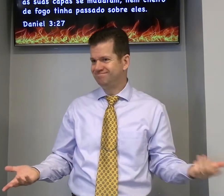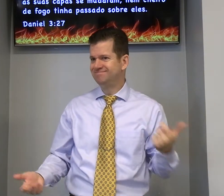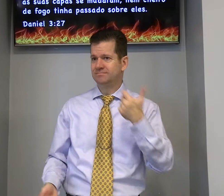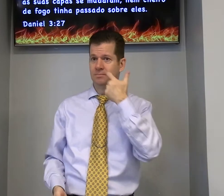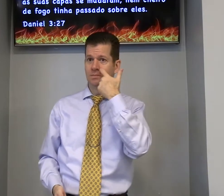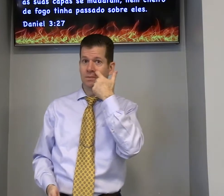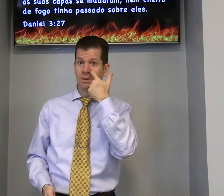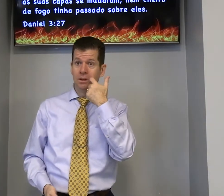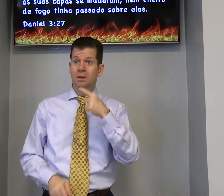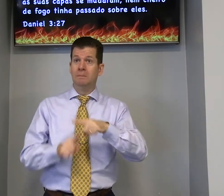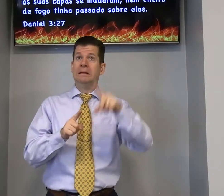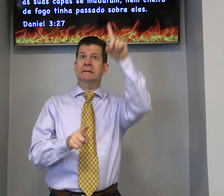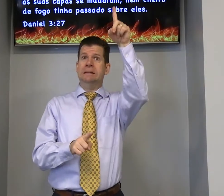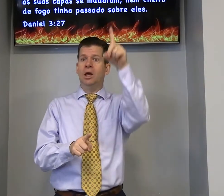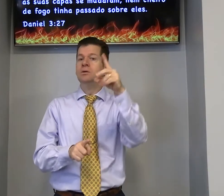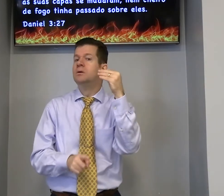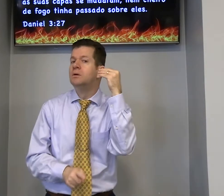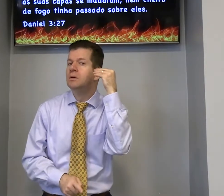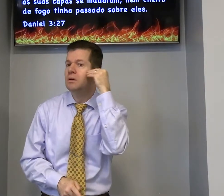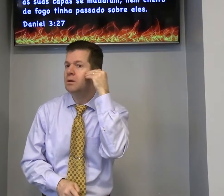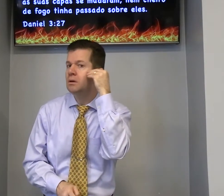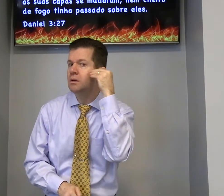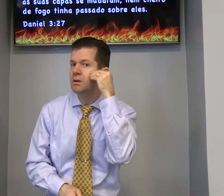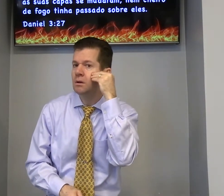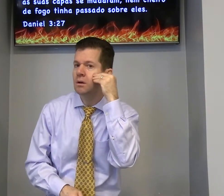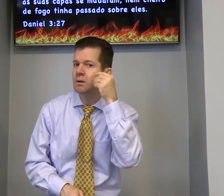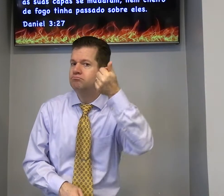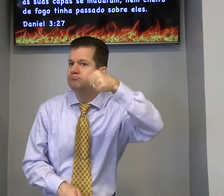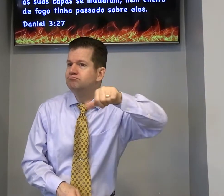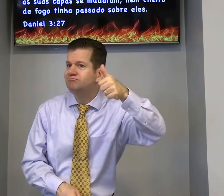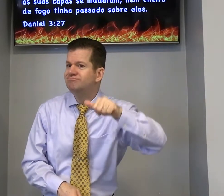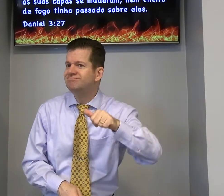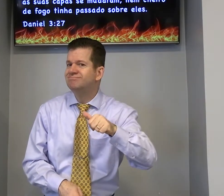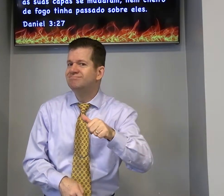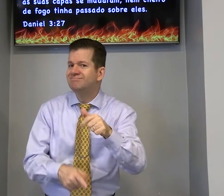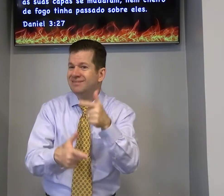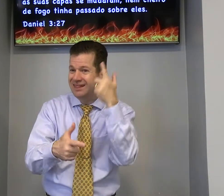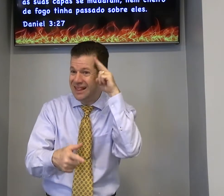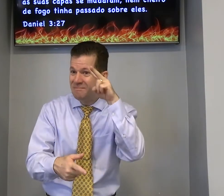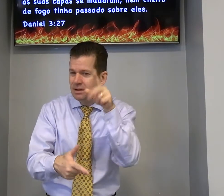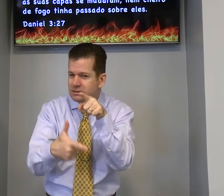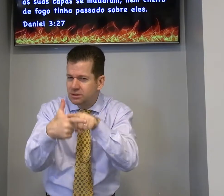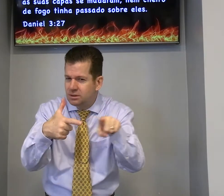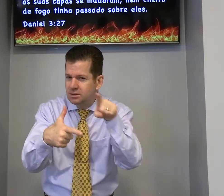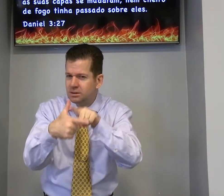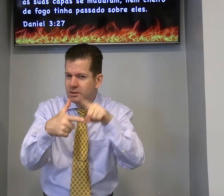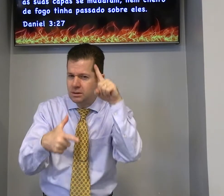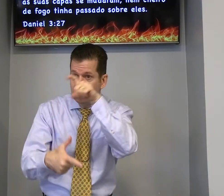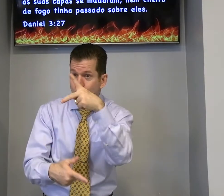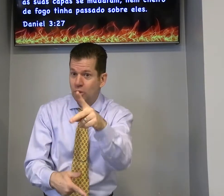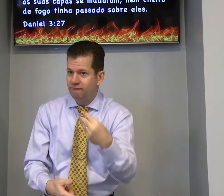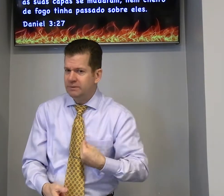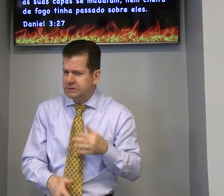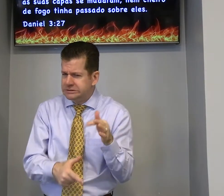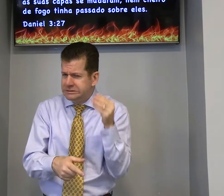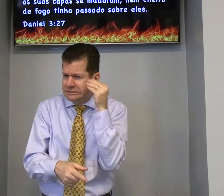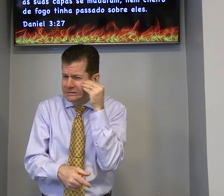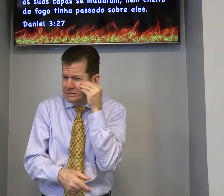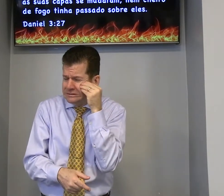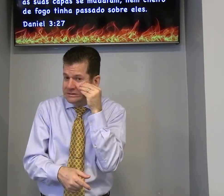cada um tem o seu sofrimento diferente e particular Deus prova você lembra sua vida